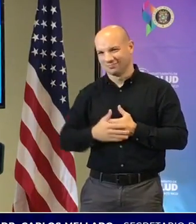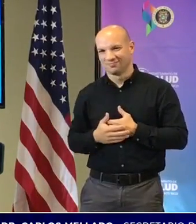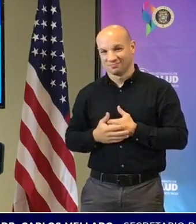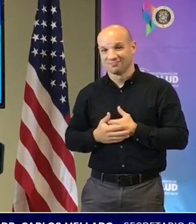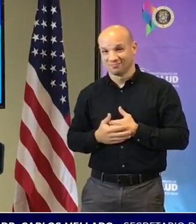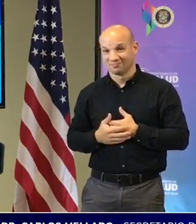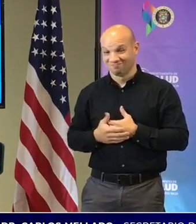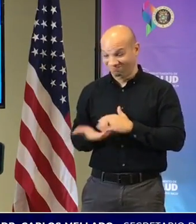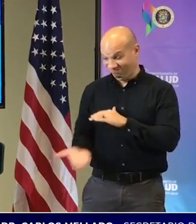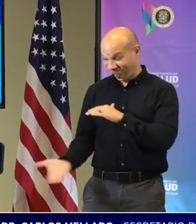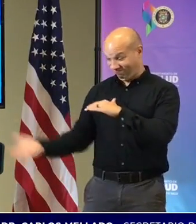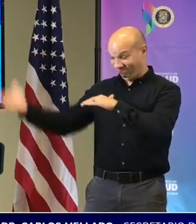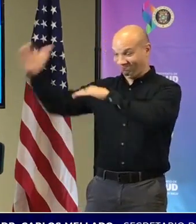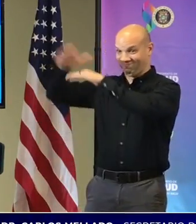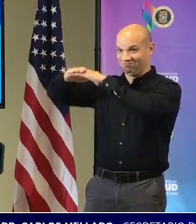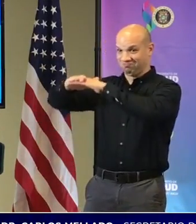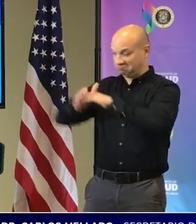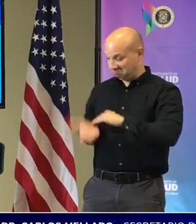significativo.